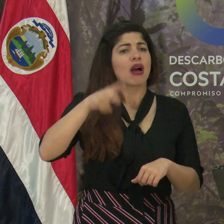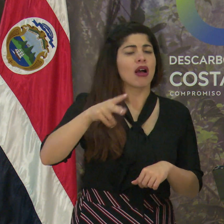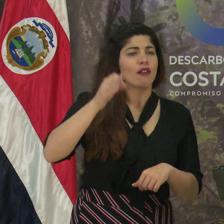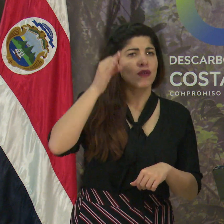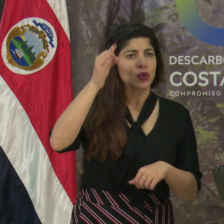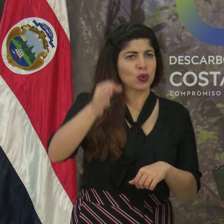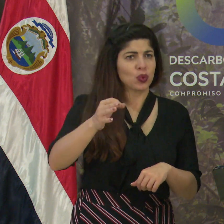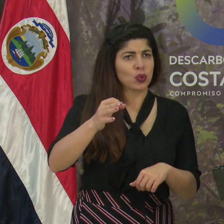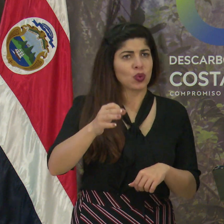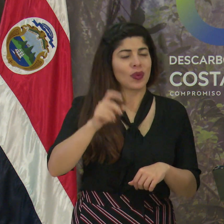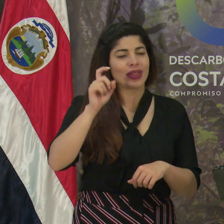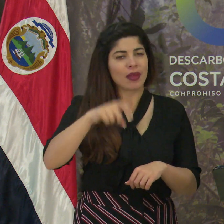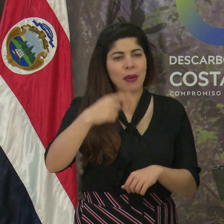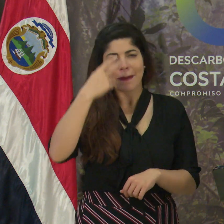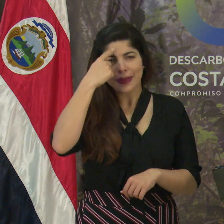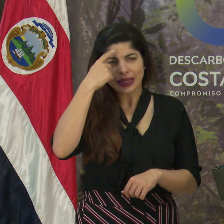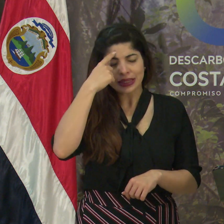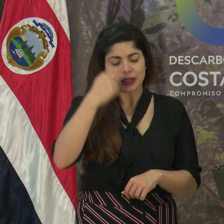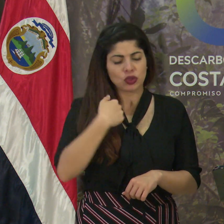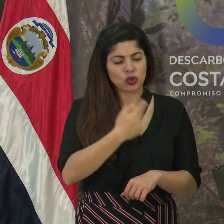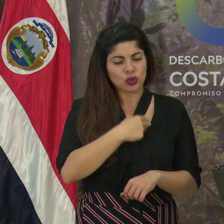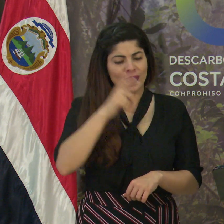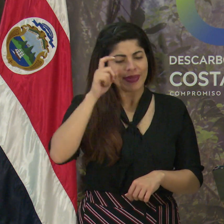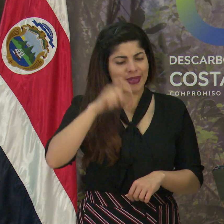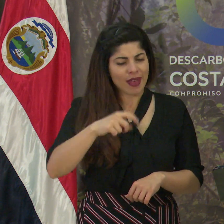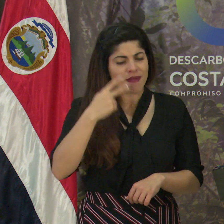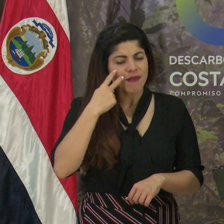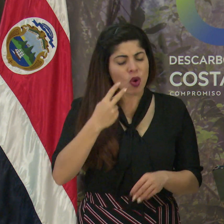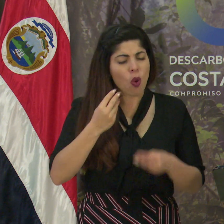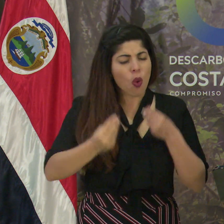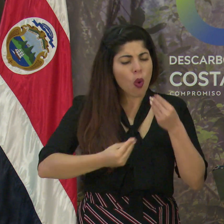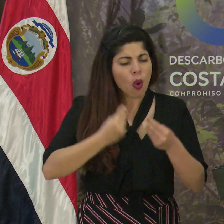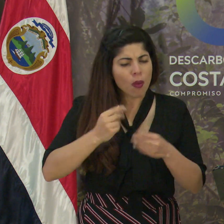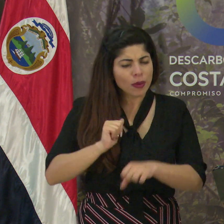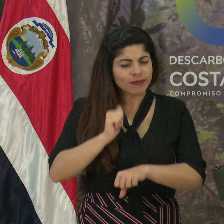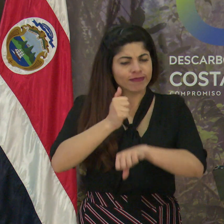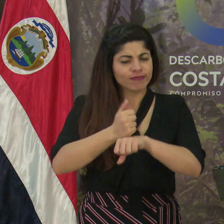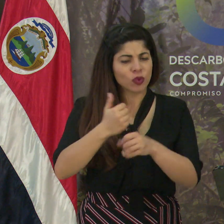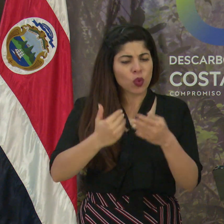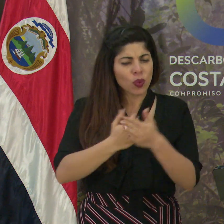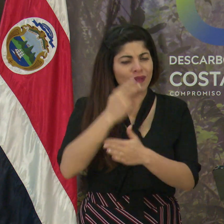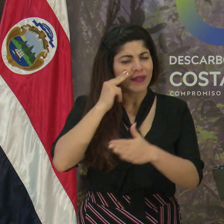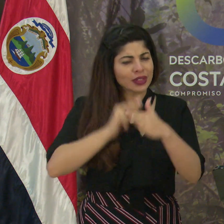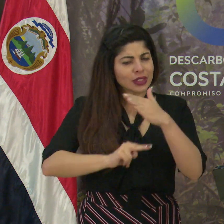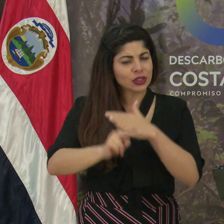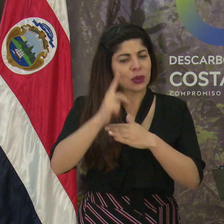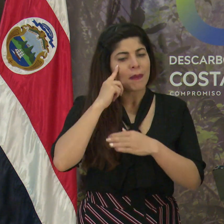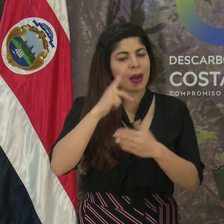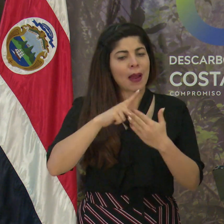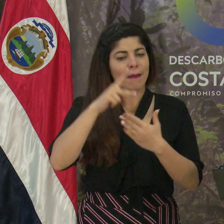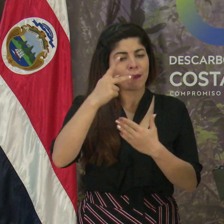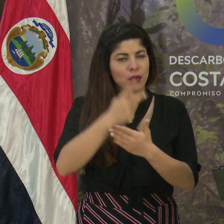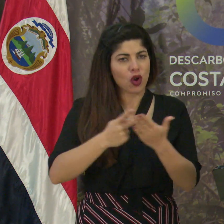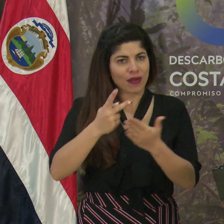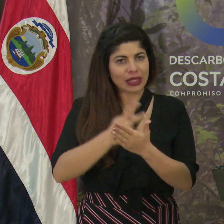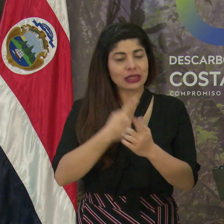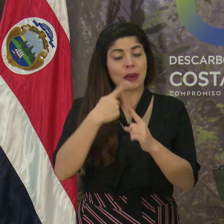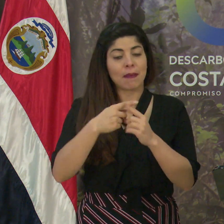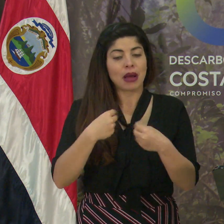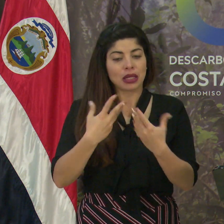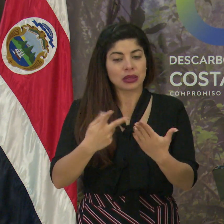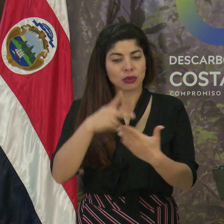futuro y de pensar que tenemos que ver cómo concretar una nueva visión de la provincia y proyectos de desarrollo,